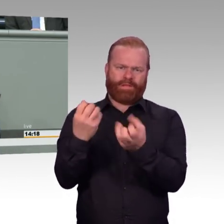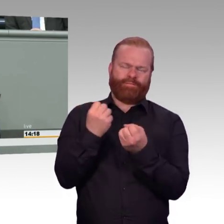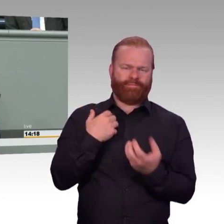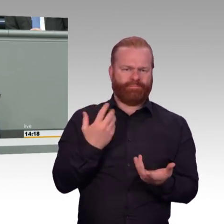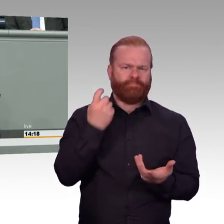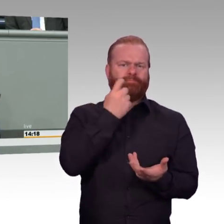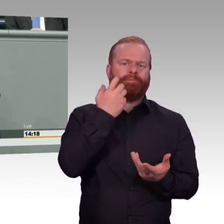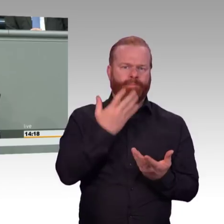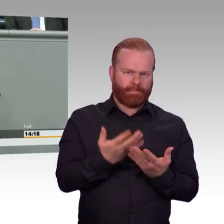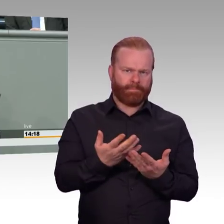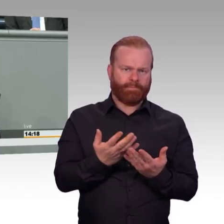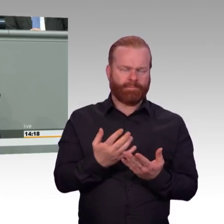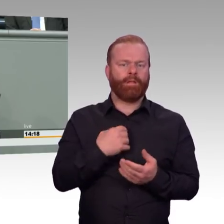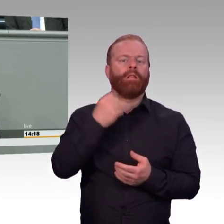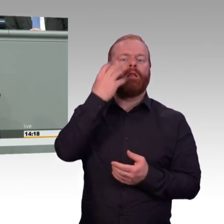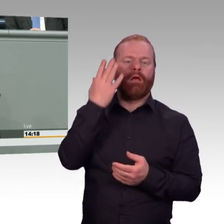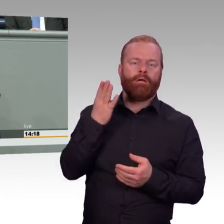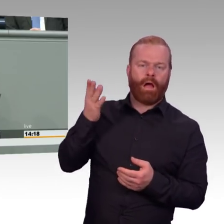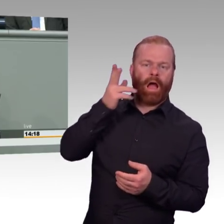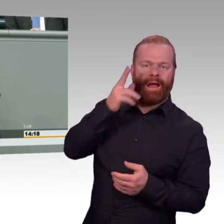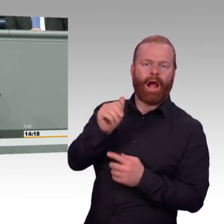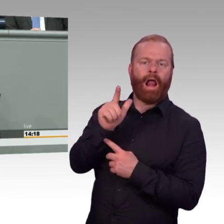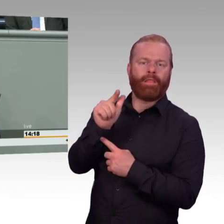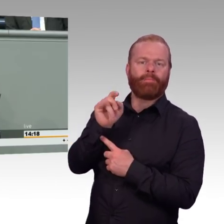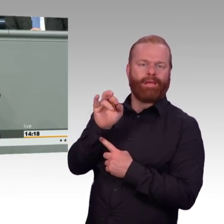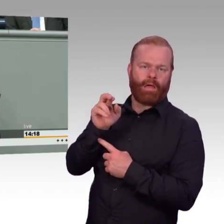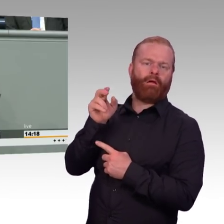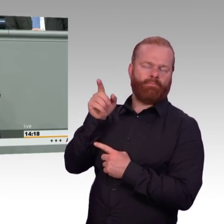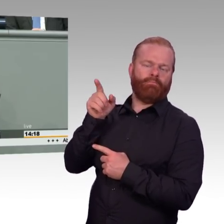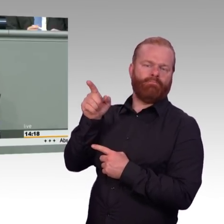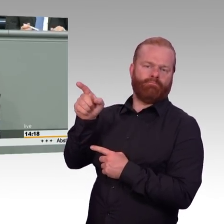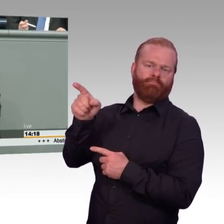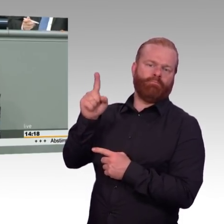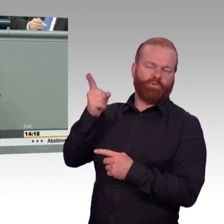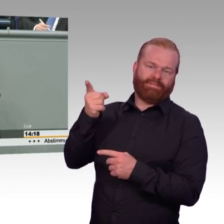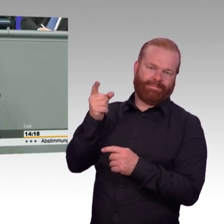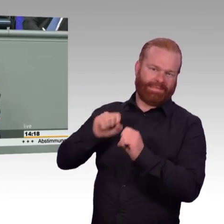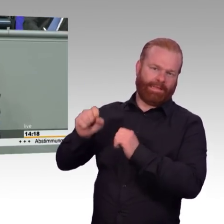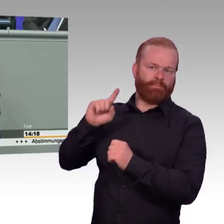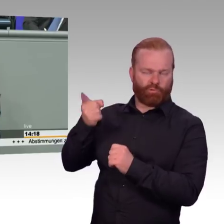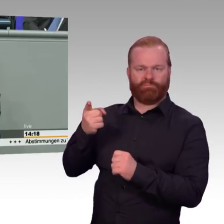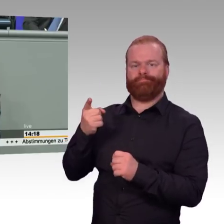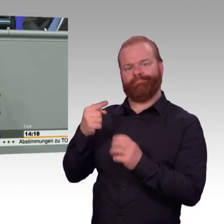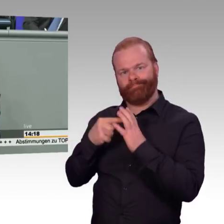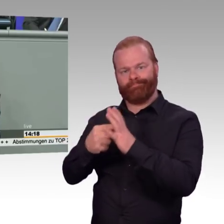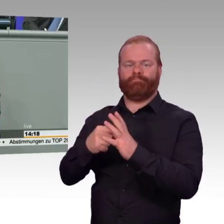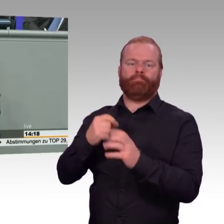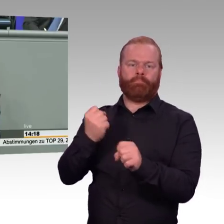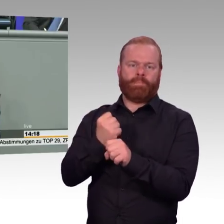die die Kommission vorgelegt haben, dass die sich auch dann wiederfinden in den Sektor-Zielen und in den